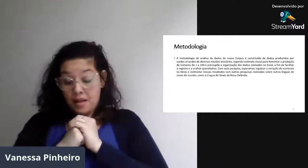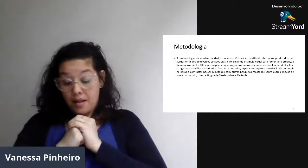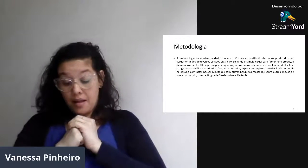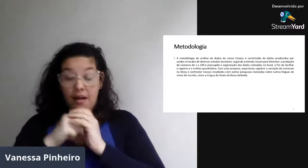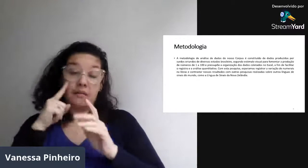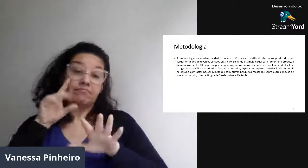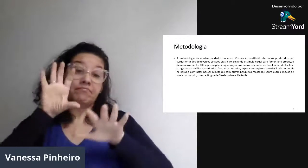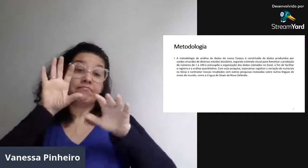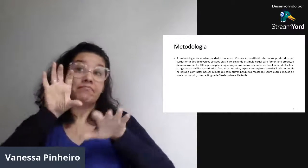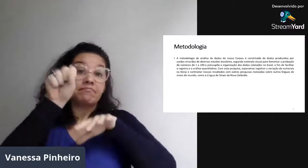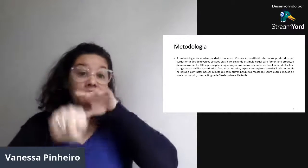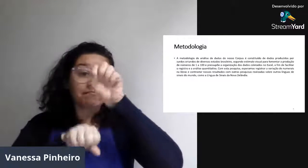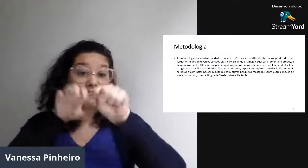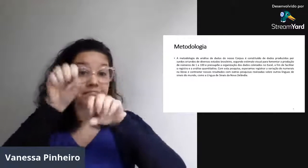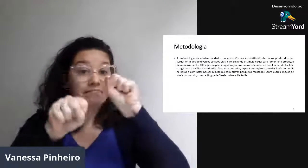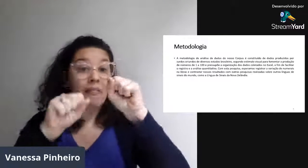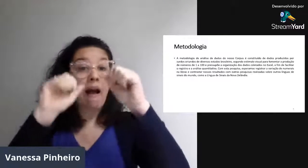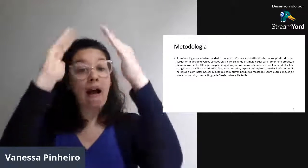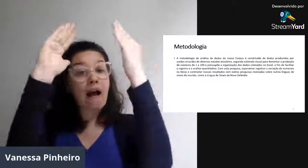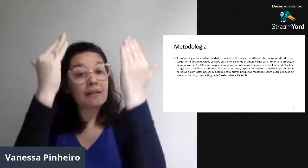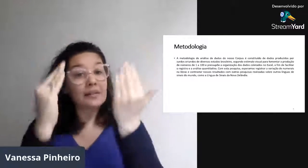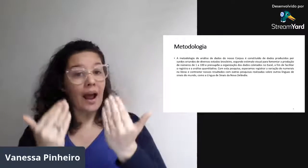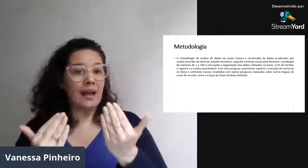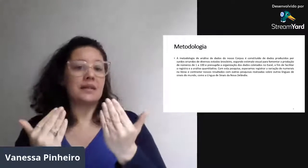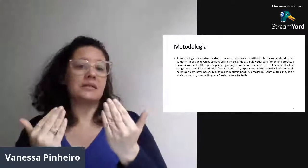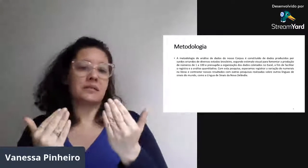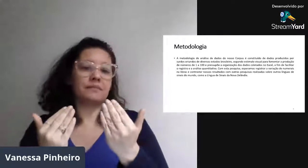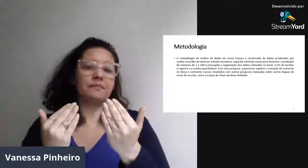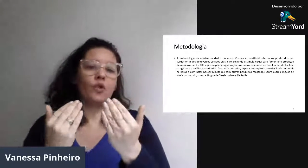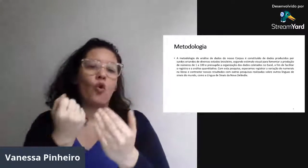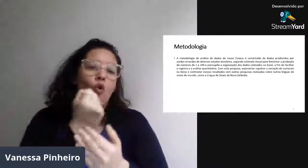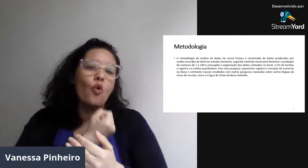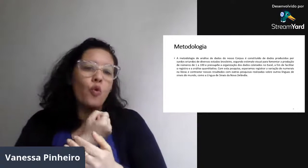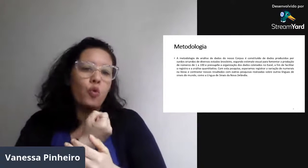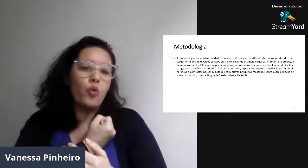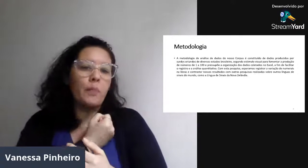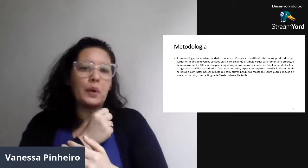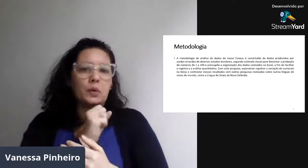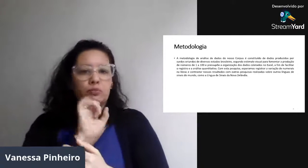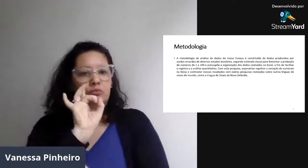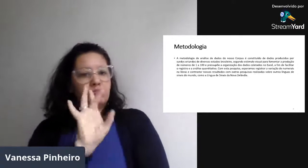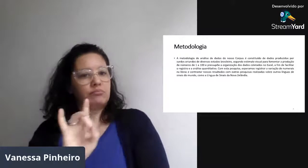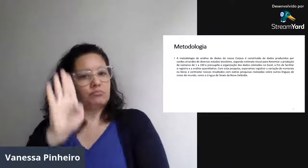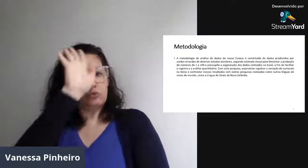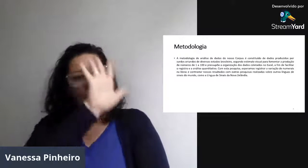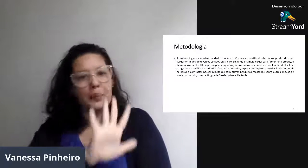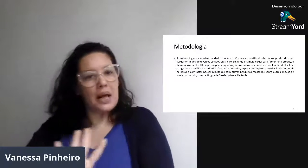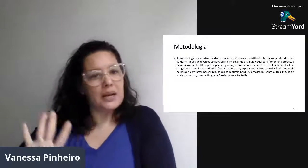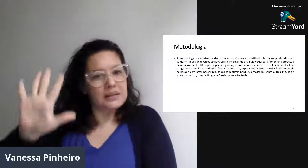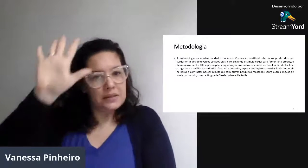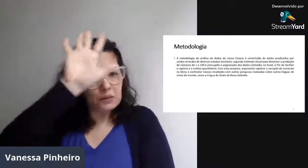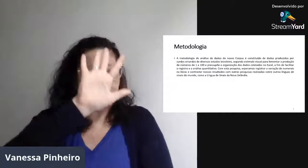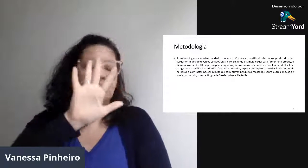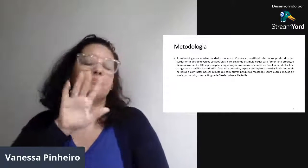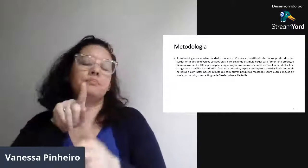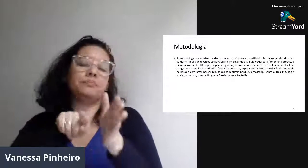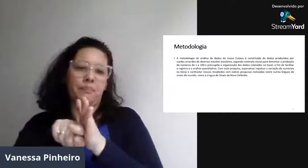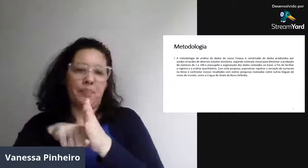eu vou ir buscando essas análises de numerais de diversos